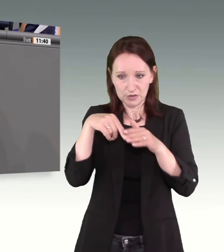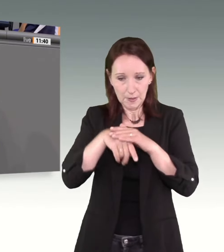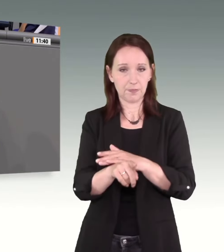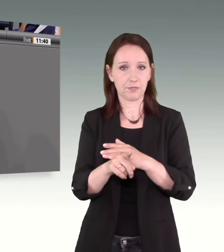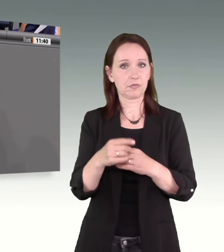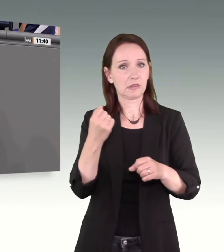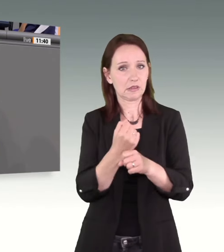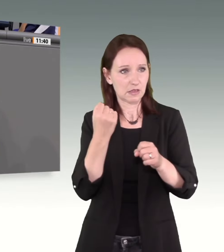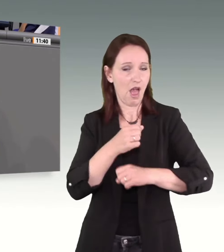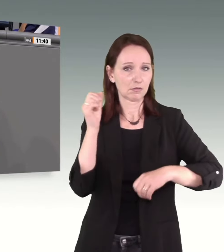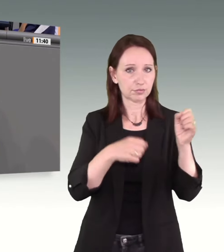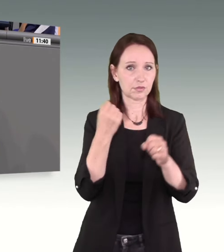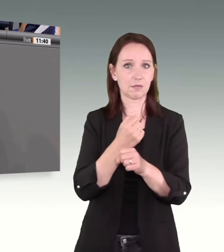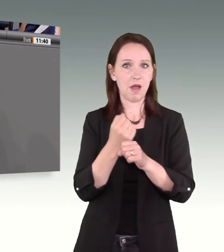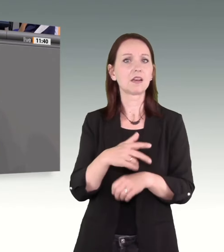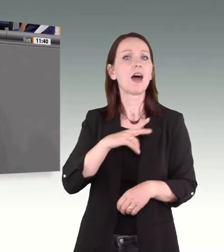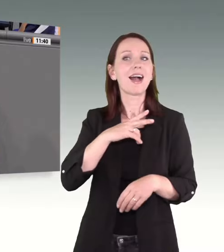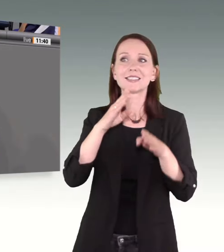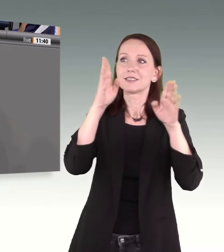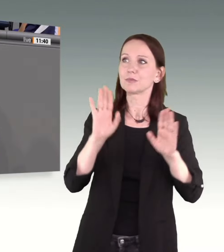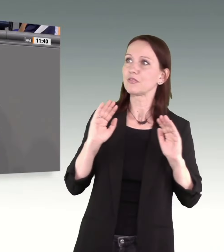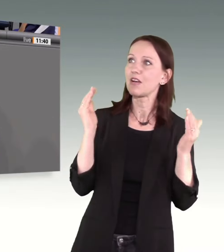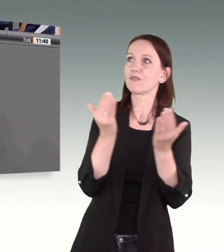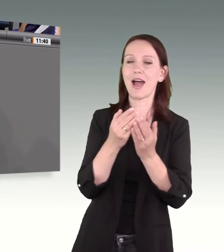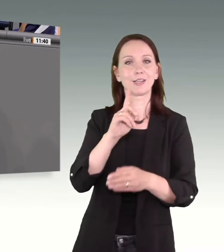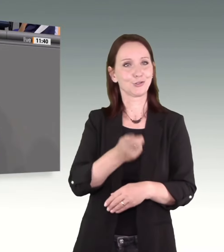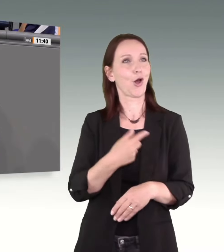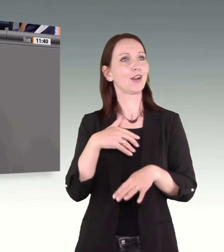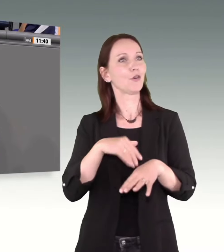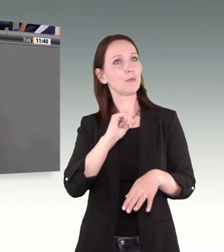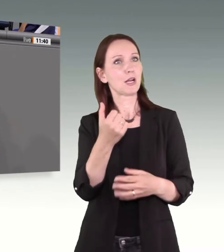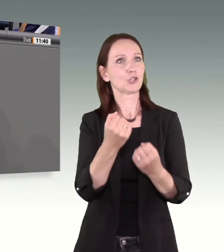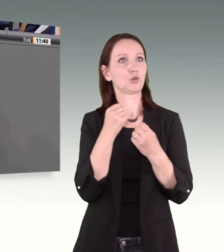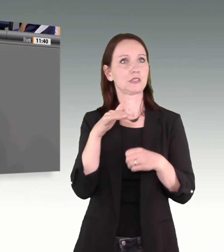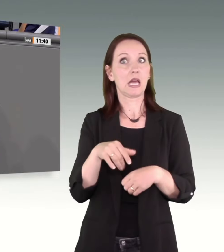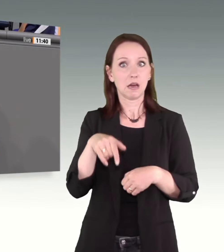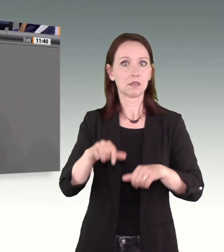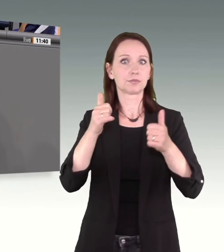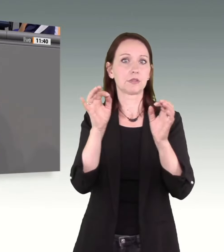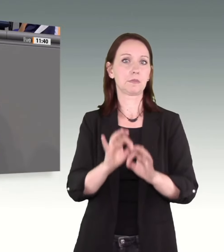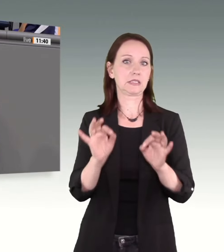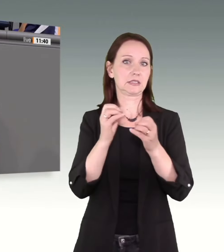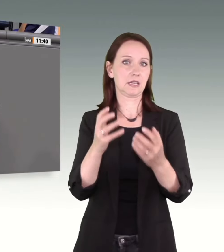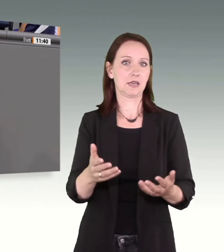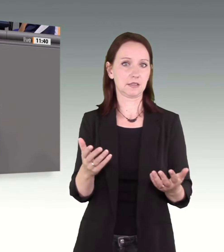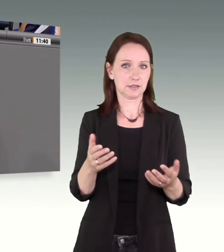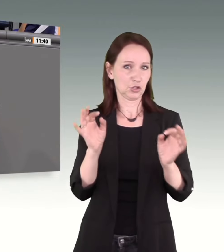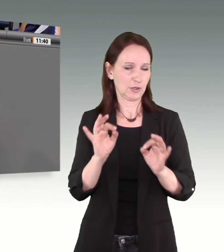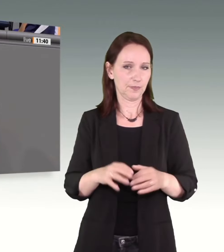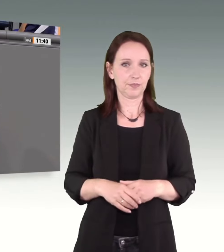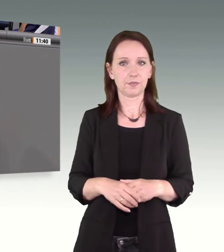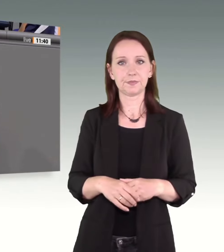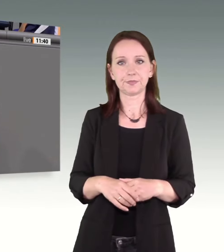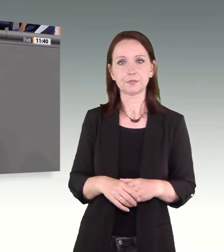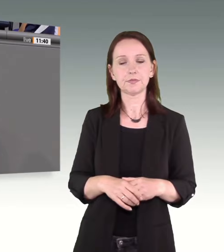sich eigentlich besonders geschützt fühlen sollte, und das ist gerade das Perfide. Circa ein Viertel aller in der polizeilichen